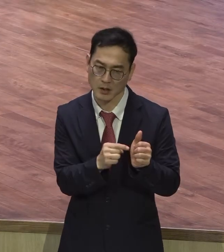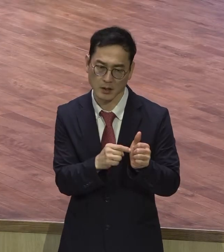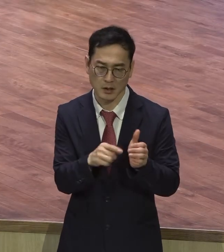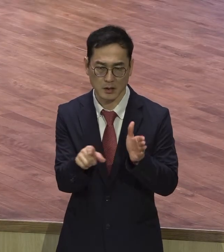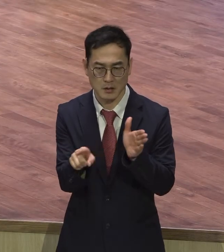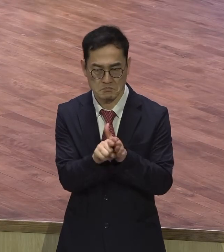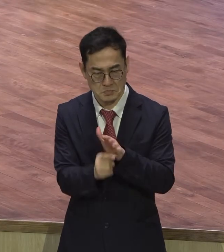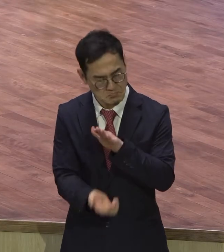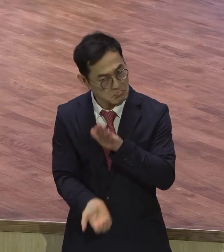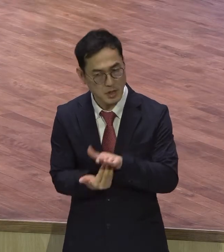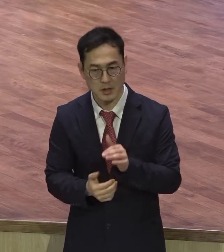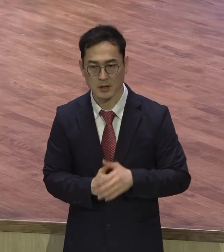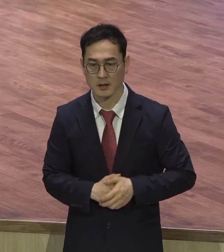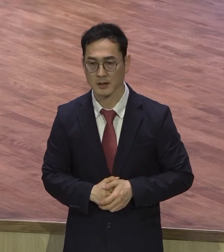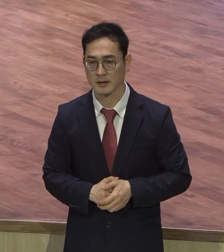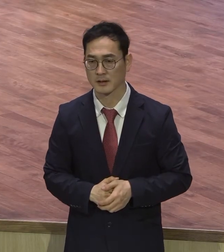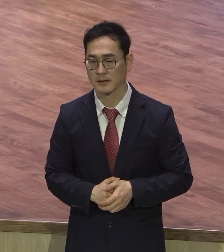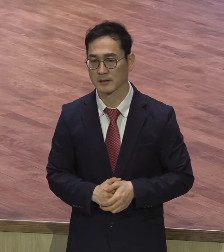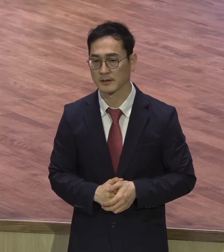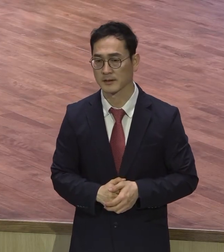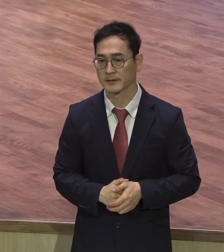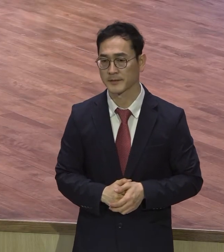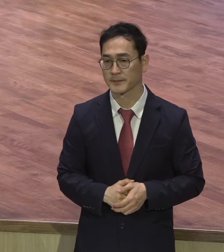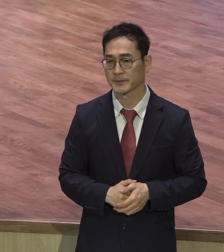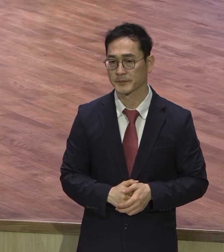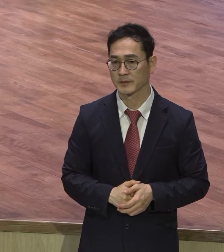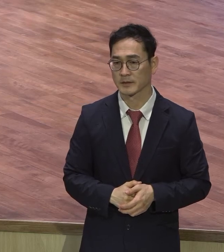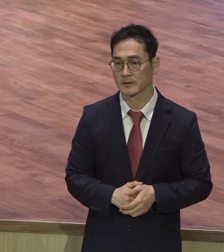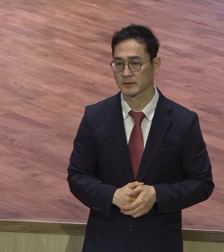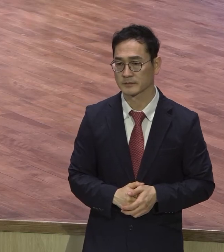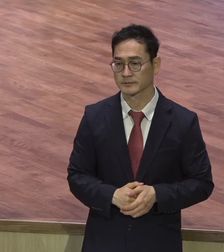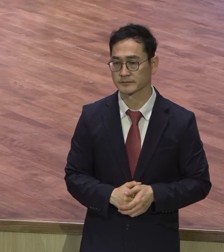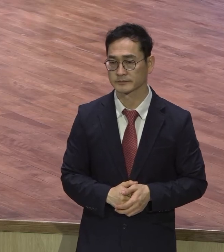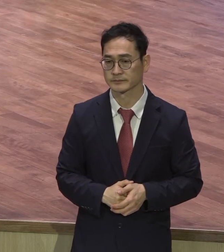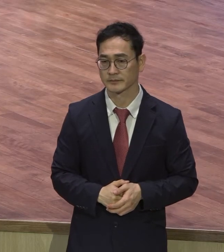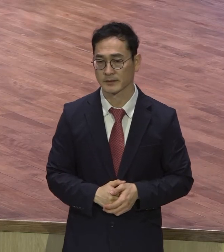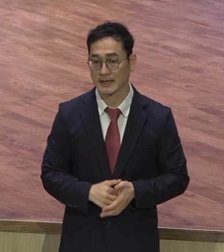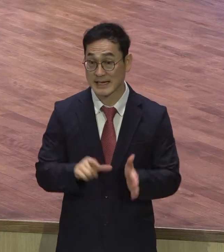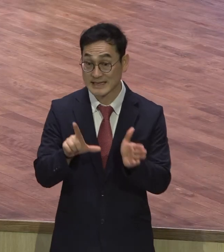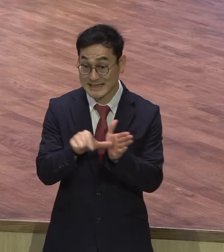곤란 예배되는 성도 여러분 시공을 초월한 복음을 믿으시 바랍니다.